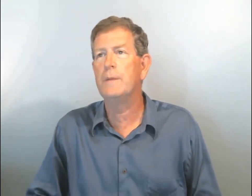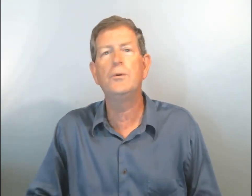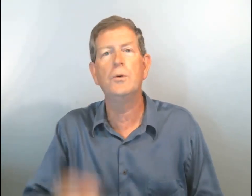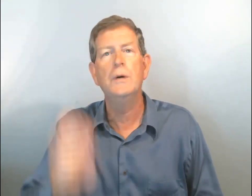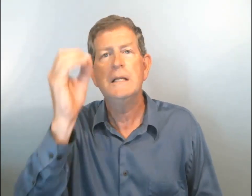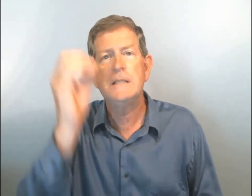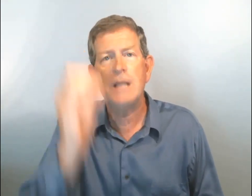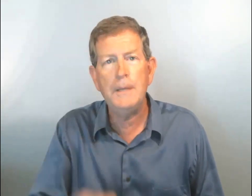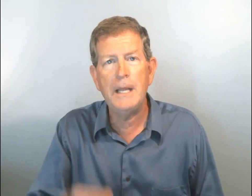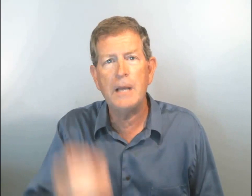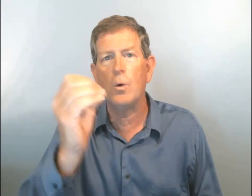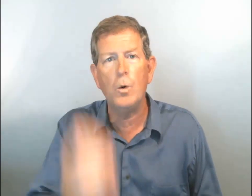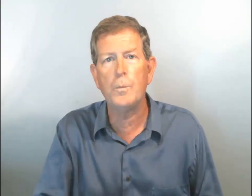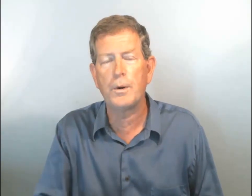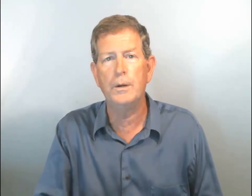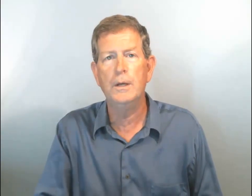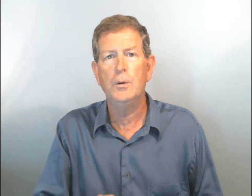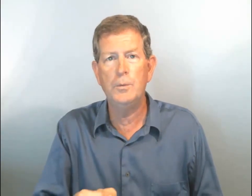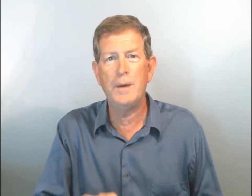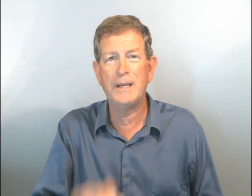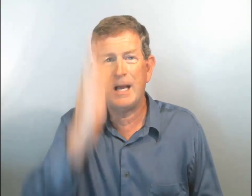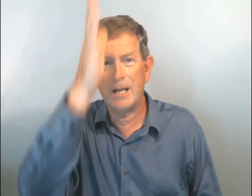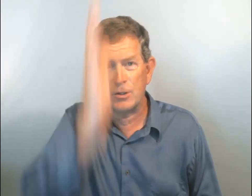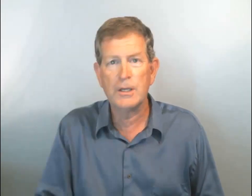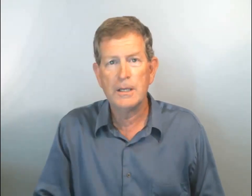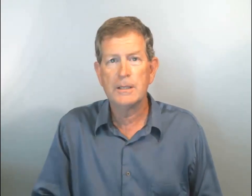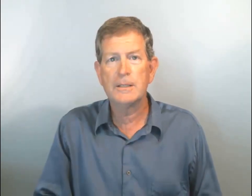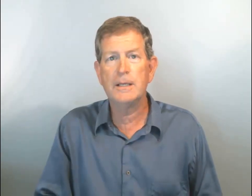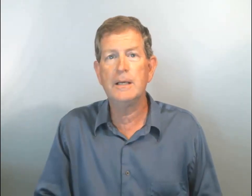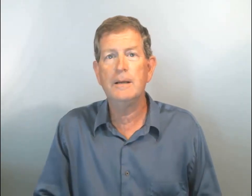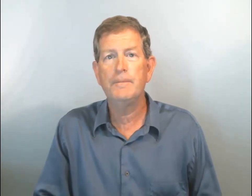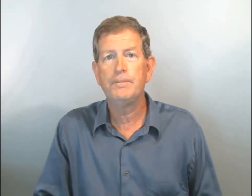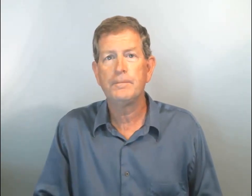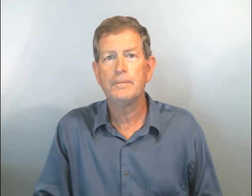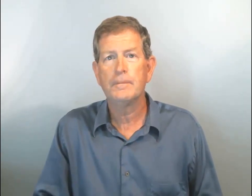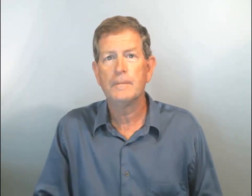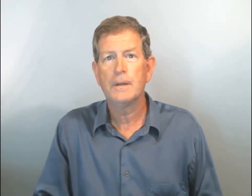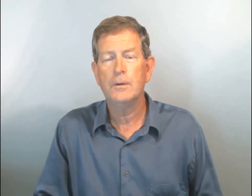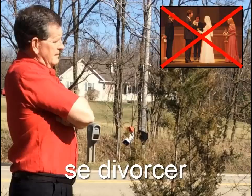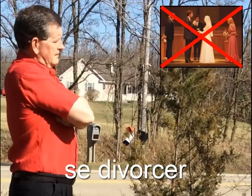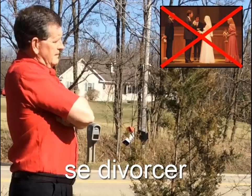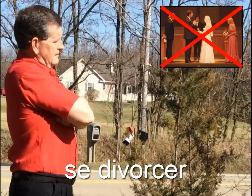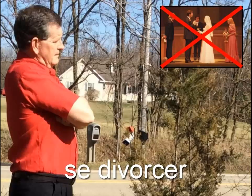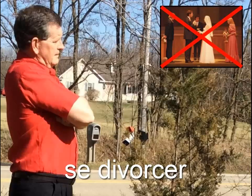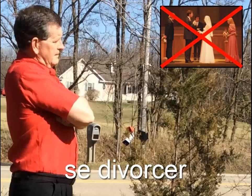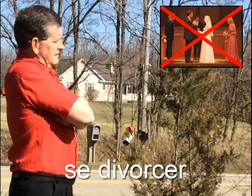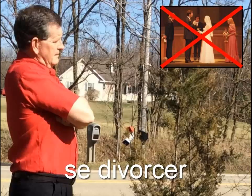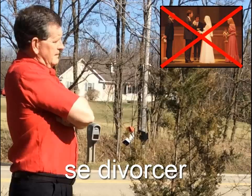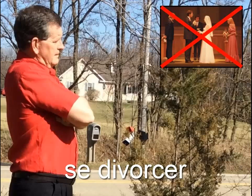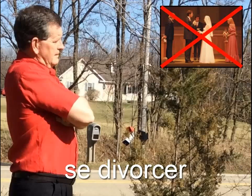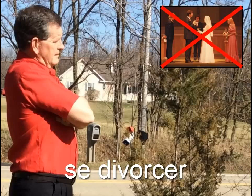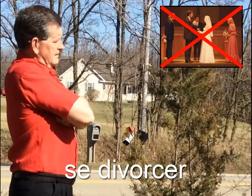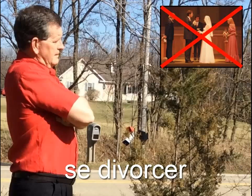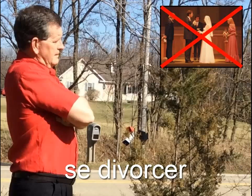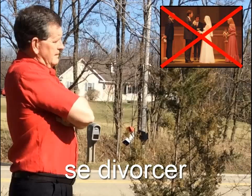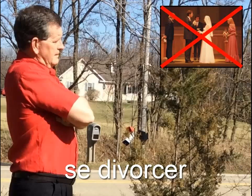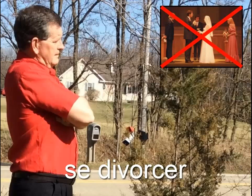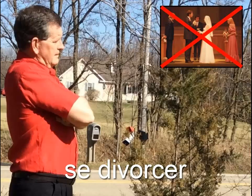plutôt terminer, rompre le mariage. C'est... Le verbe, c'est se divorcer. Le